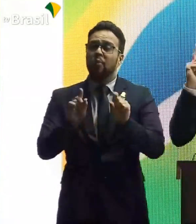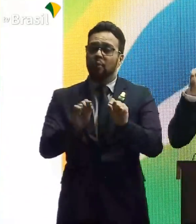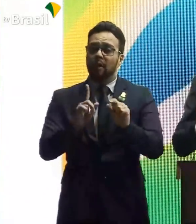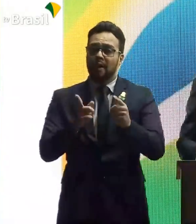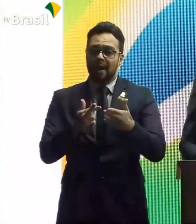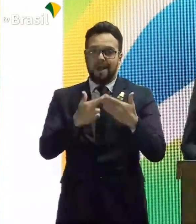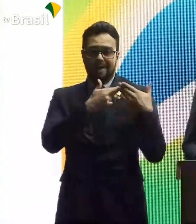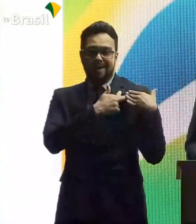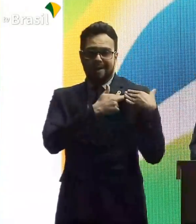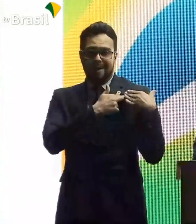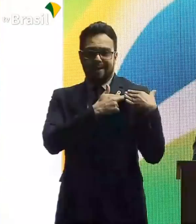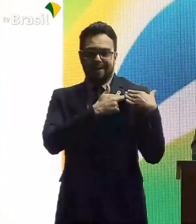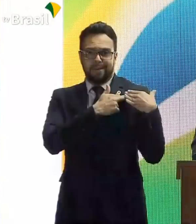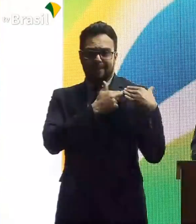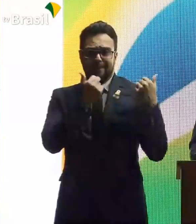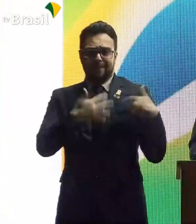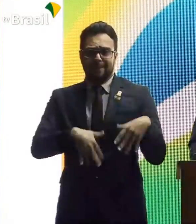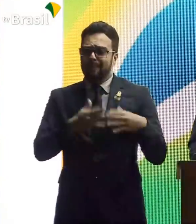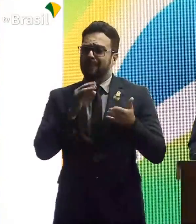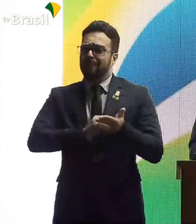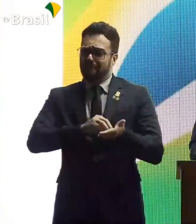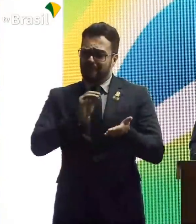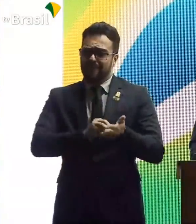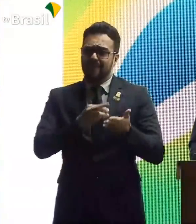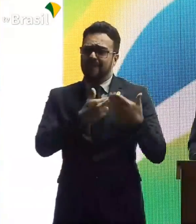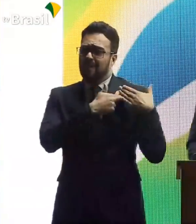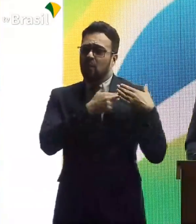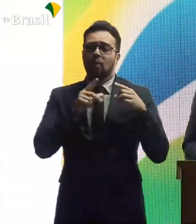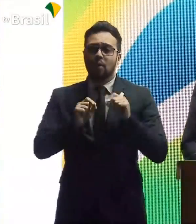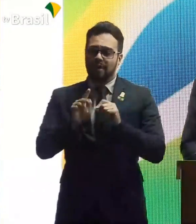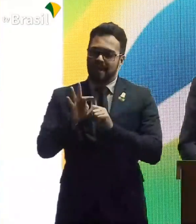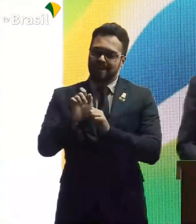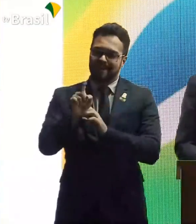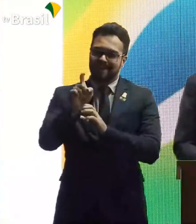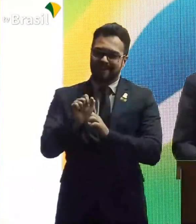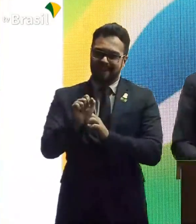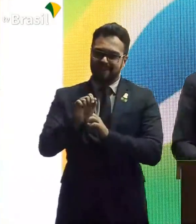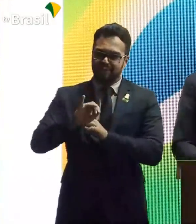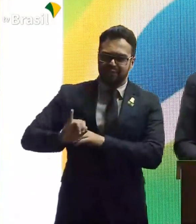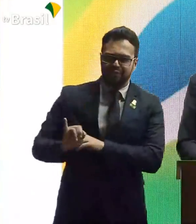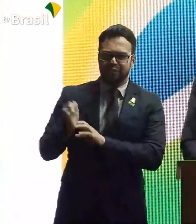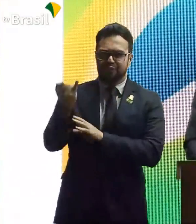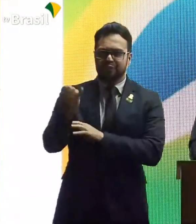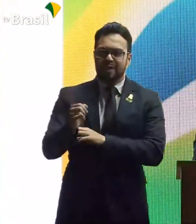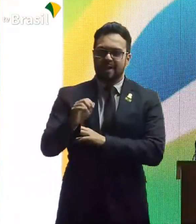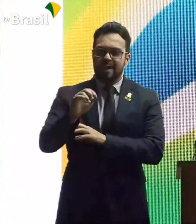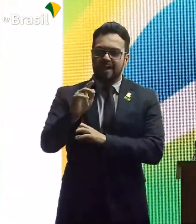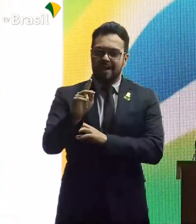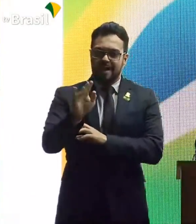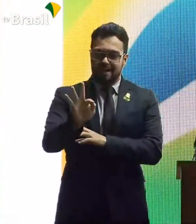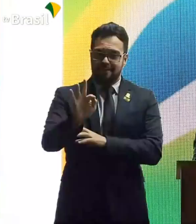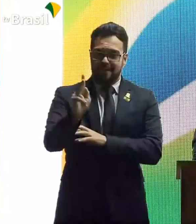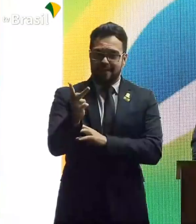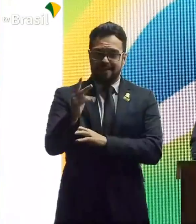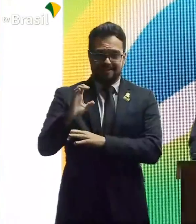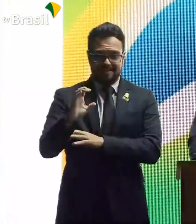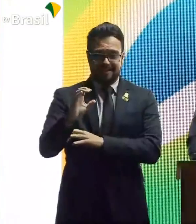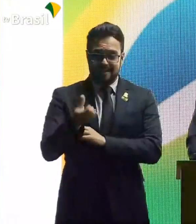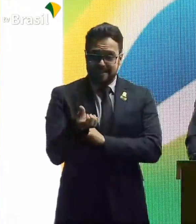foi a taxa de juros lá atrás. O governo Fernando Henrique Cardoso, que chegou a bater 60% ao ano.